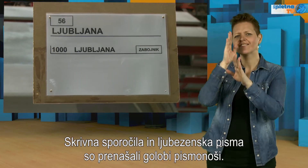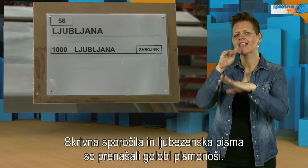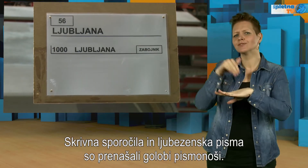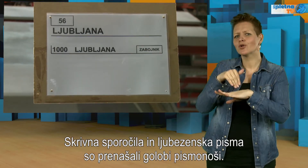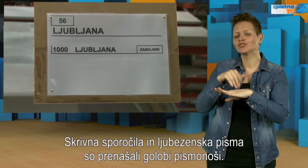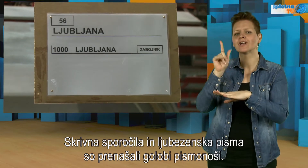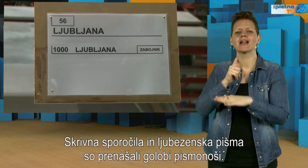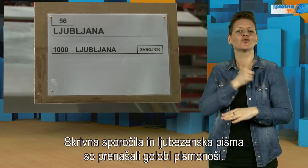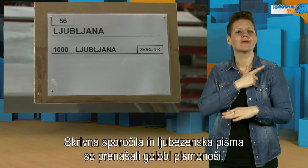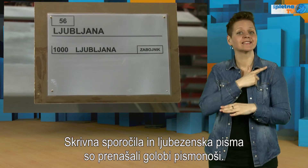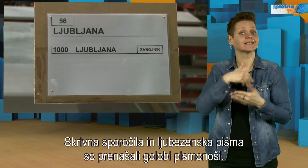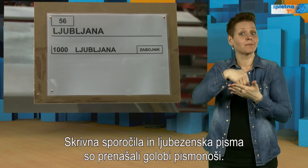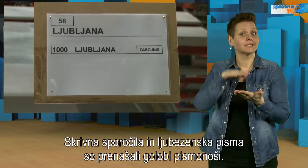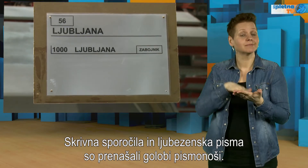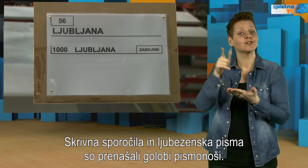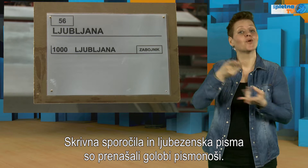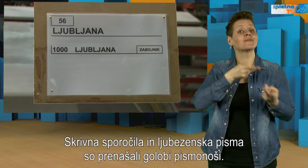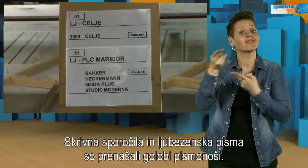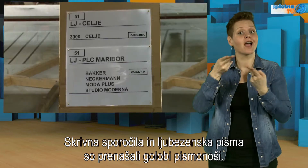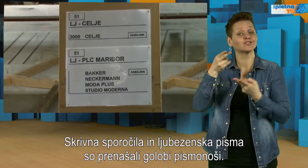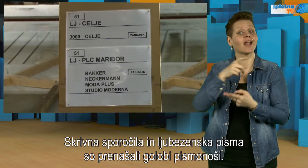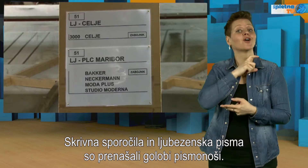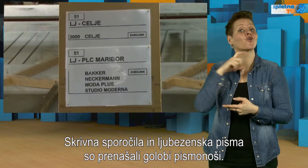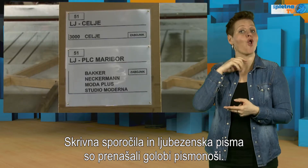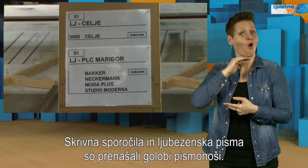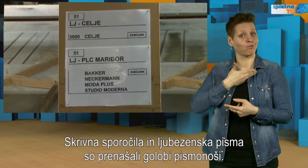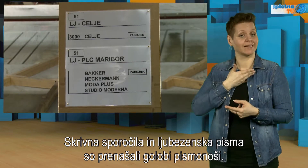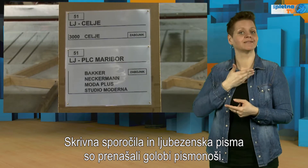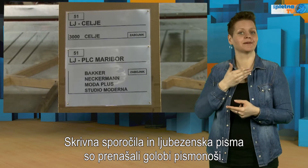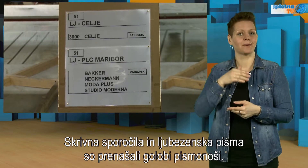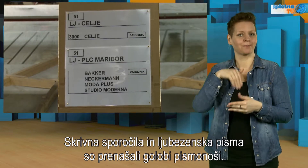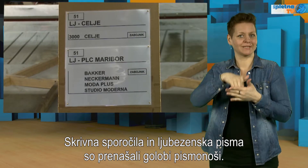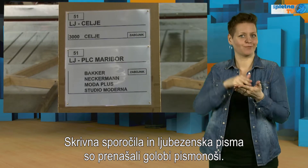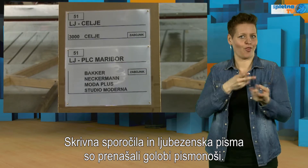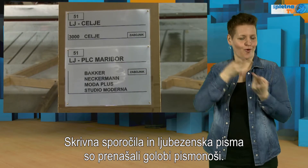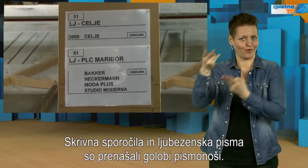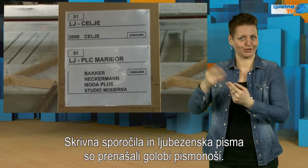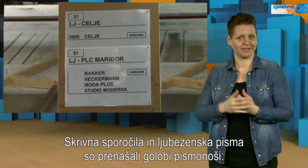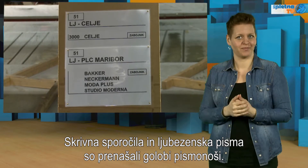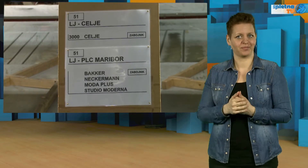Skrivna sporočila in ljubezenska pisma so prenašali golobi, pismonoše.